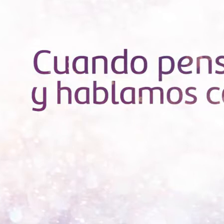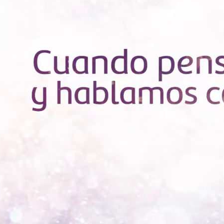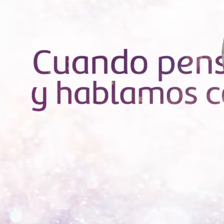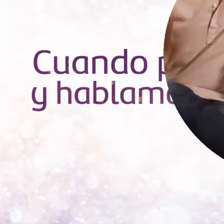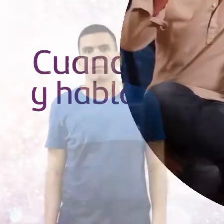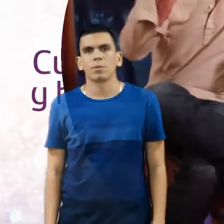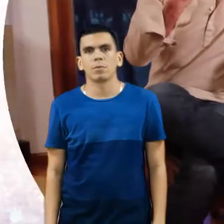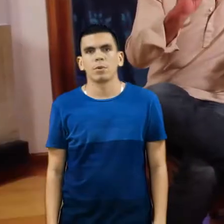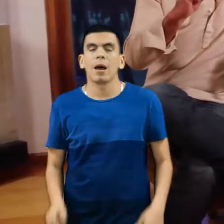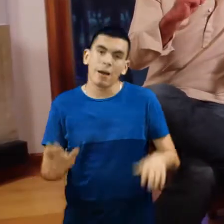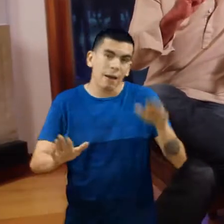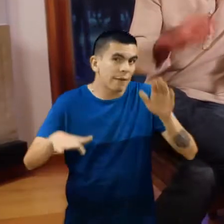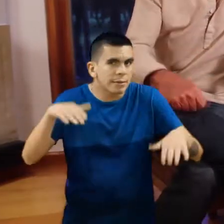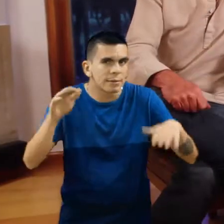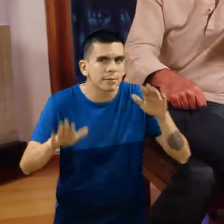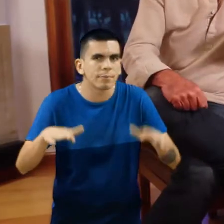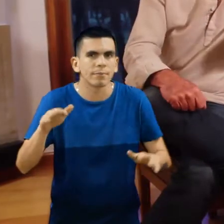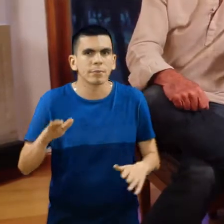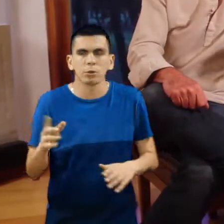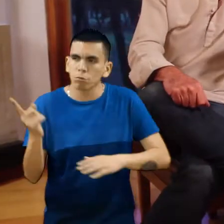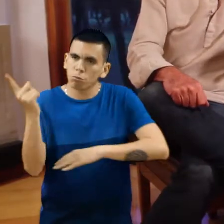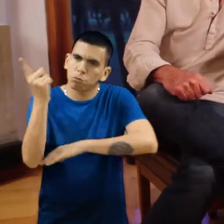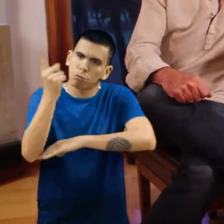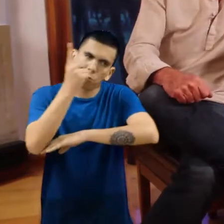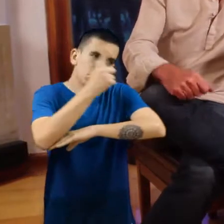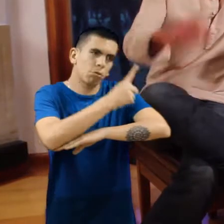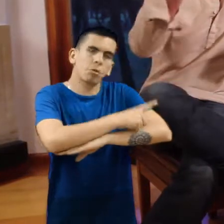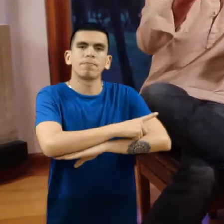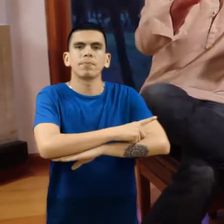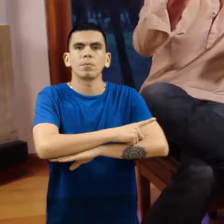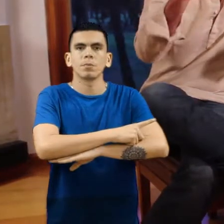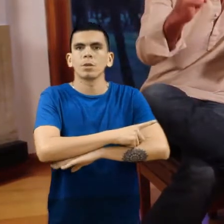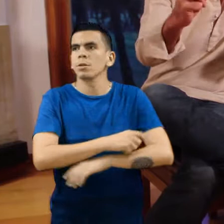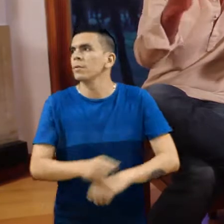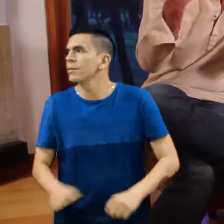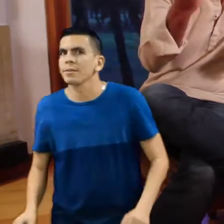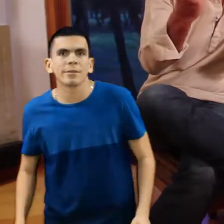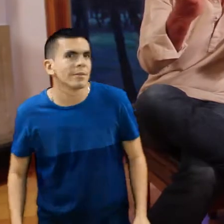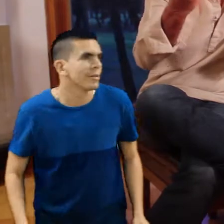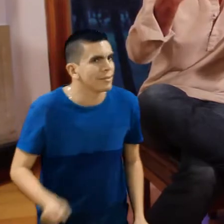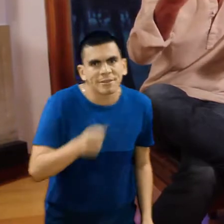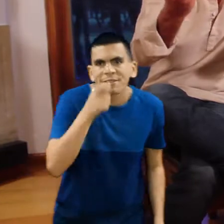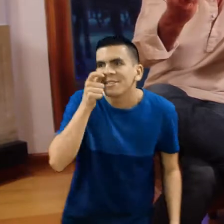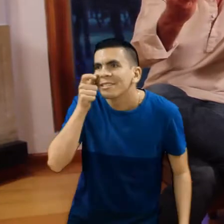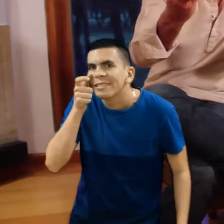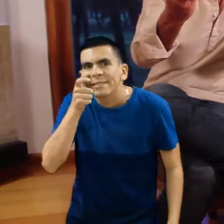¿Te has puesto a pensar cuántas veces en un día juzgas, enjuicias, criticas, calumnias,